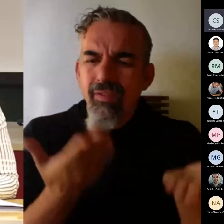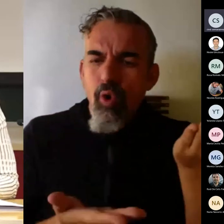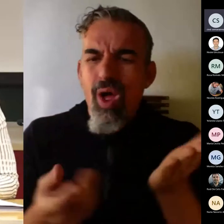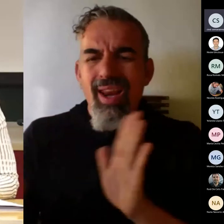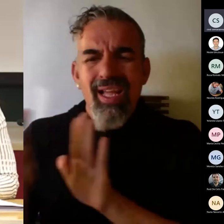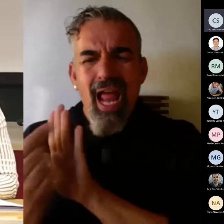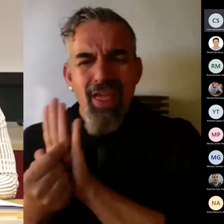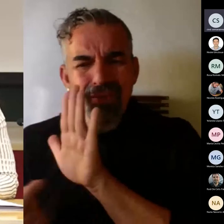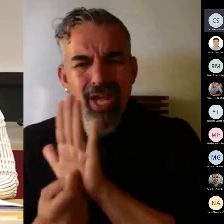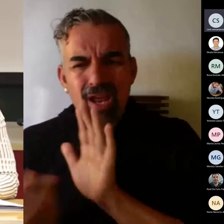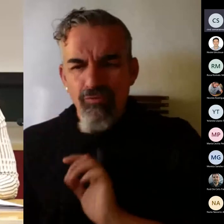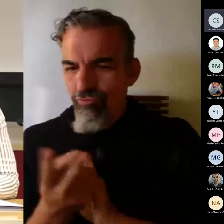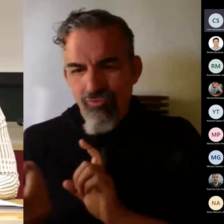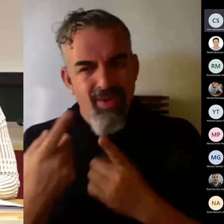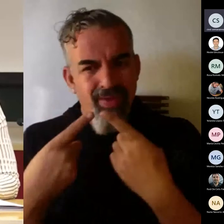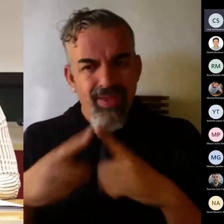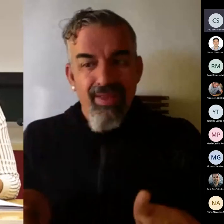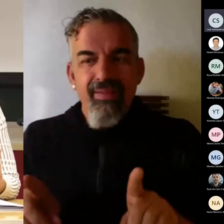pero